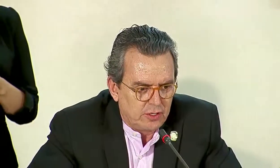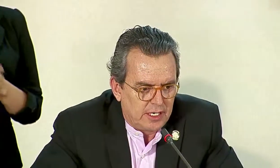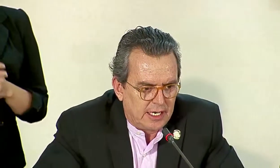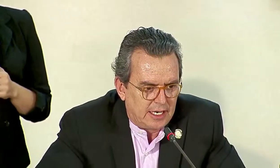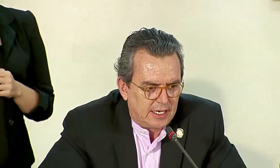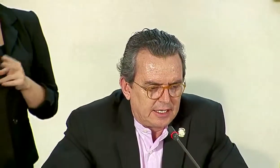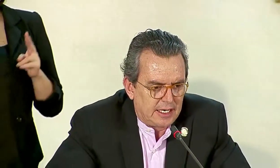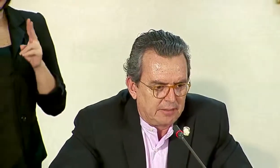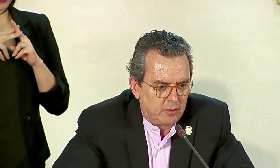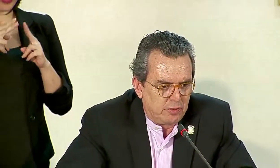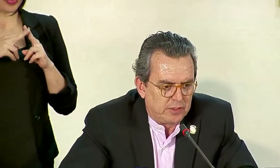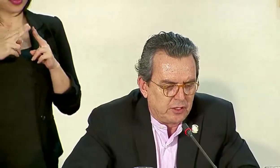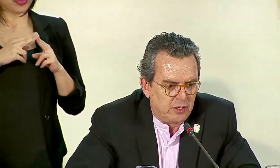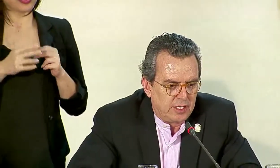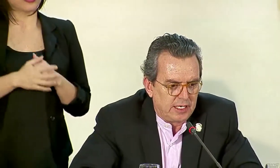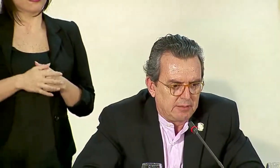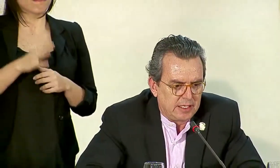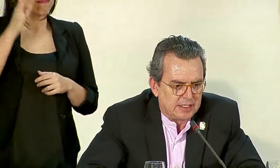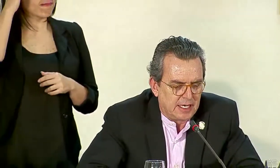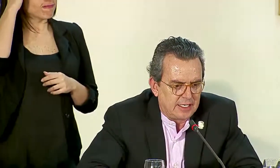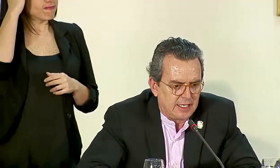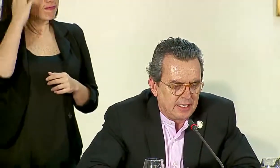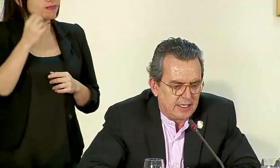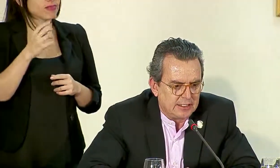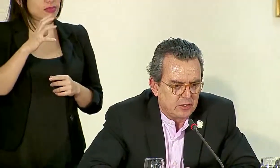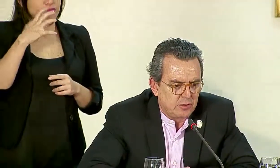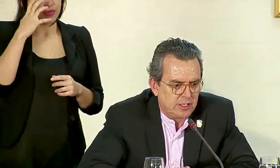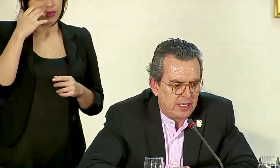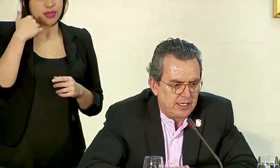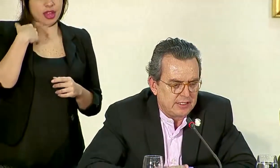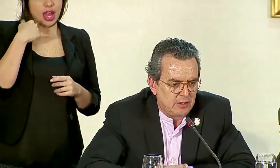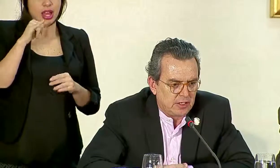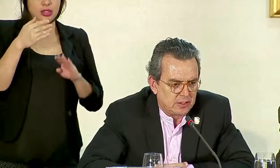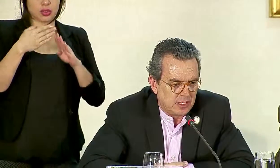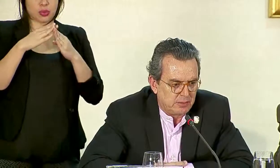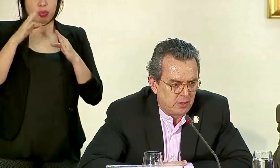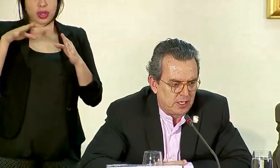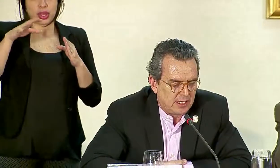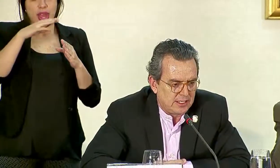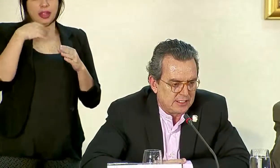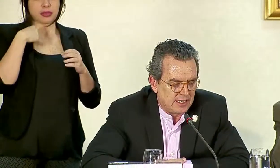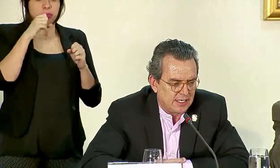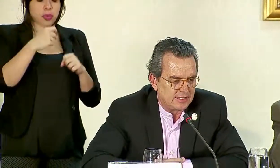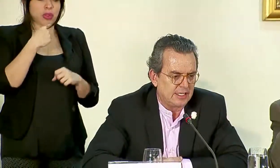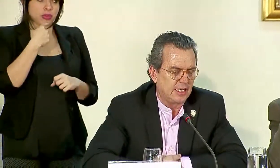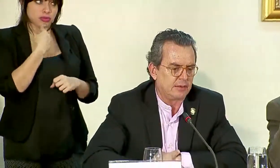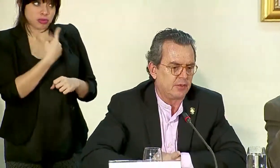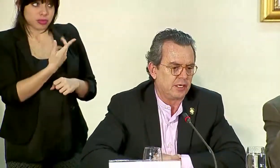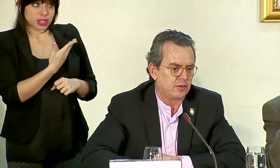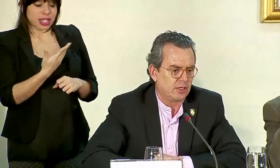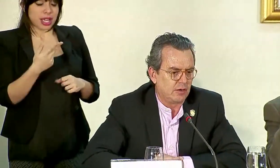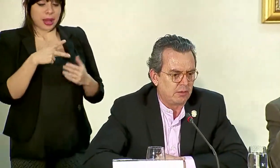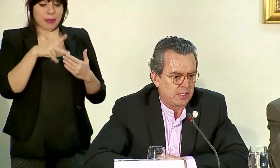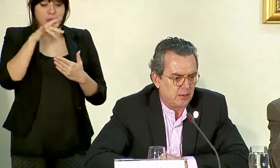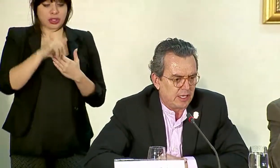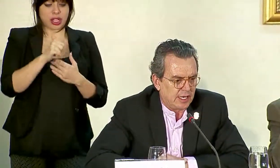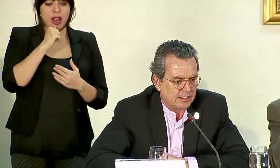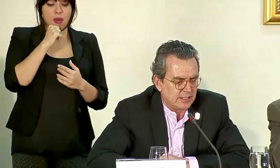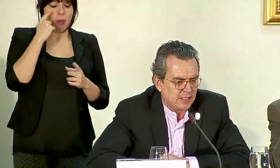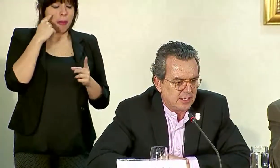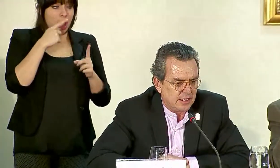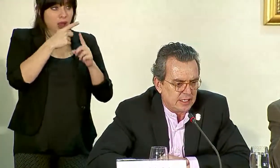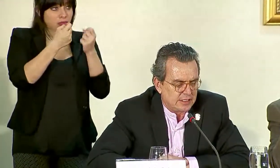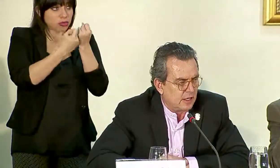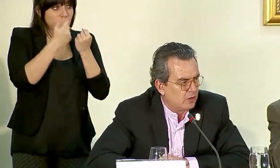Conozco de la preocupación, el malestar de esas comunidades, lo que yo sí le puedo garantizar es que en el proyecto de agua para